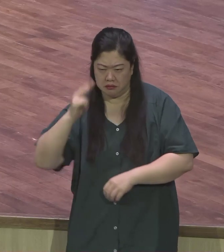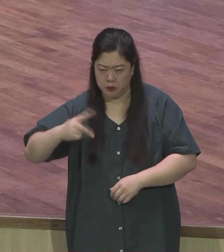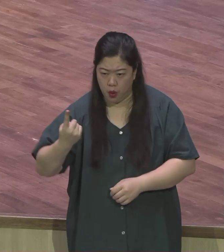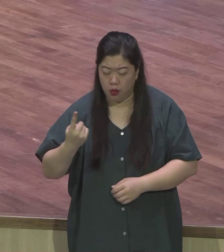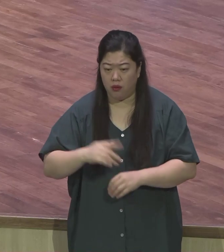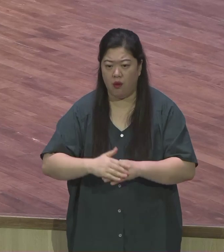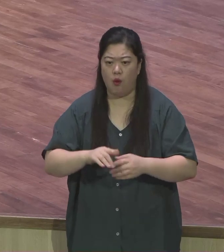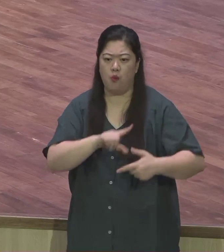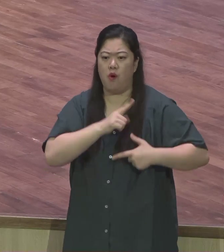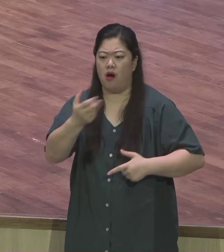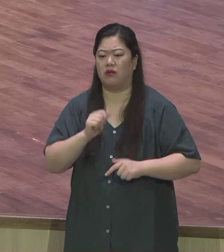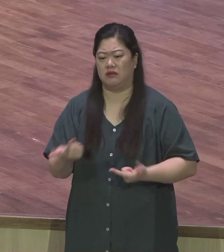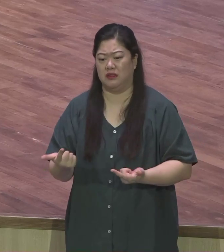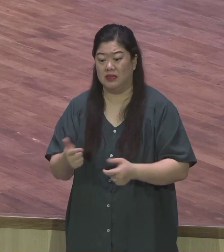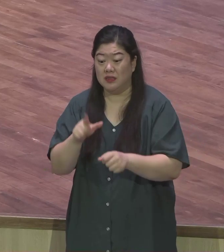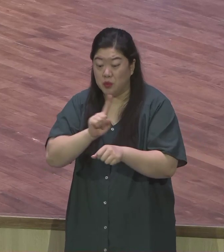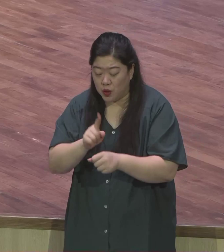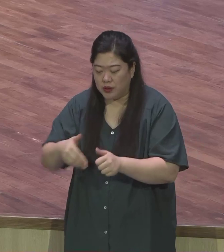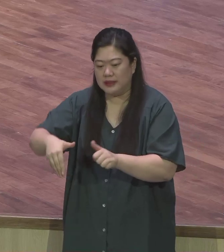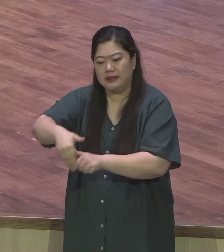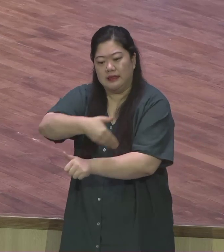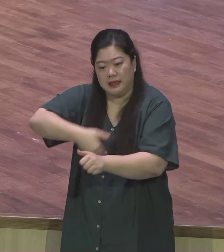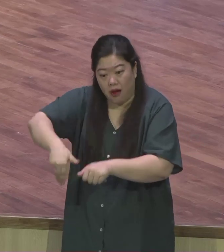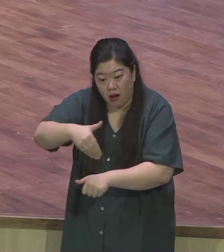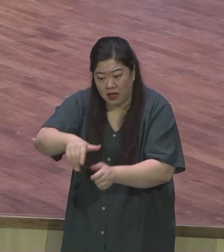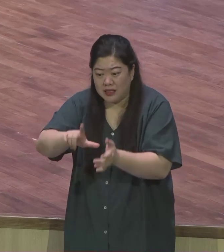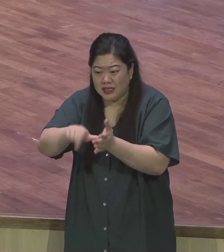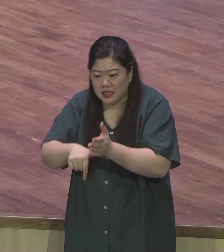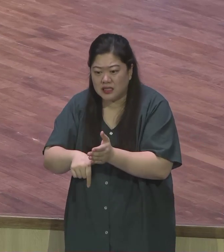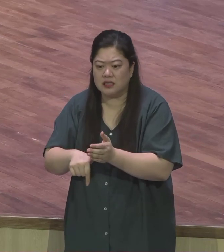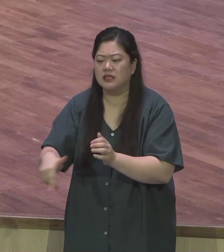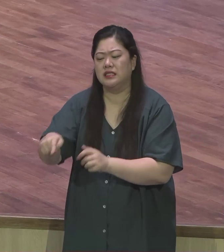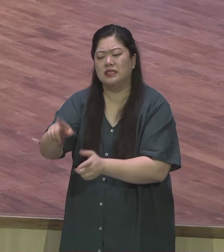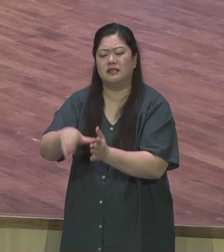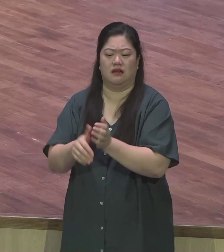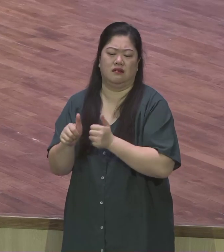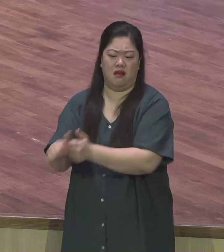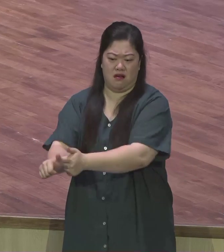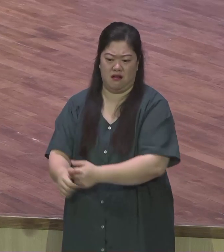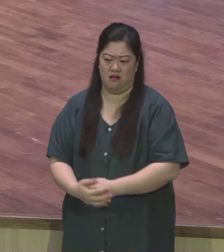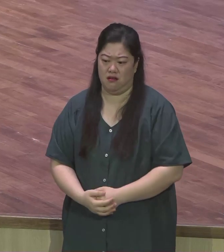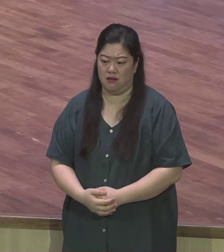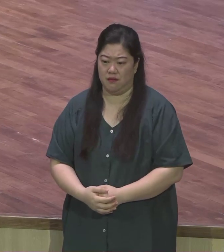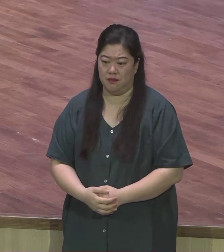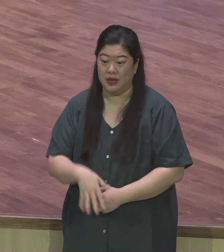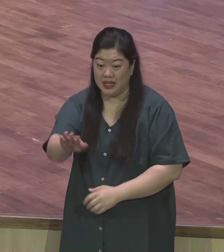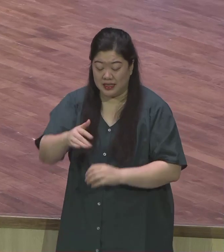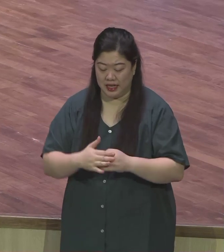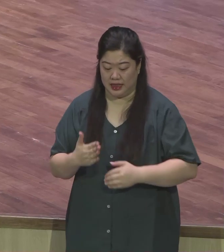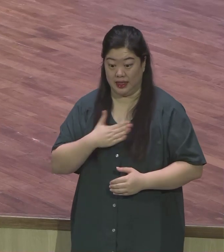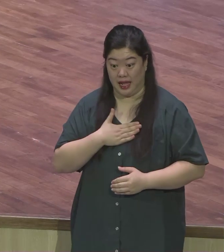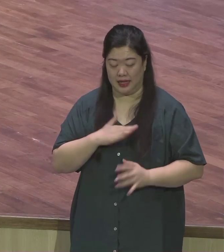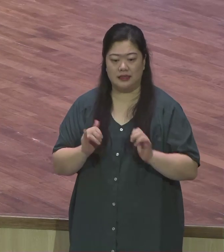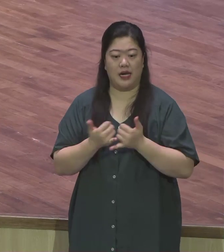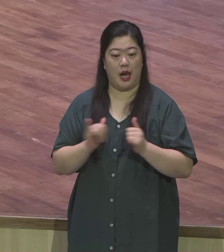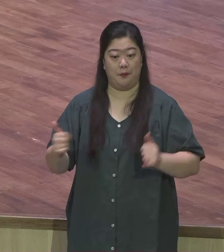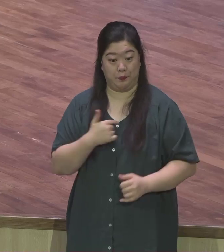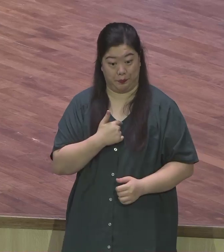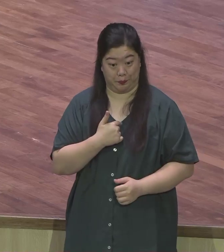시기와 기회는 그들 모두에게 이만이니라 아무리 뛰어난 인간이라 하더라도 모든 것을 결국은